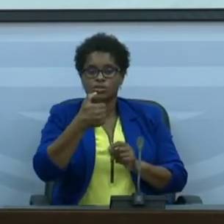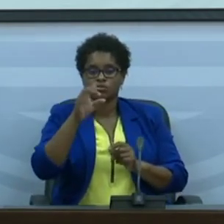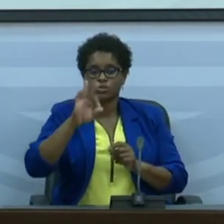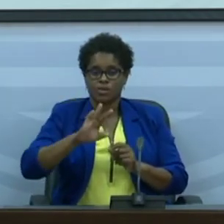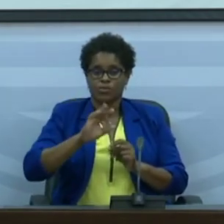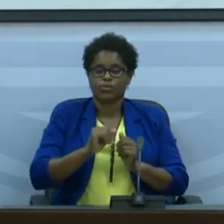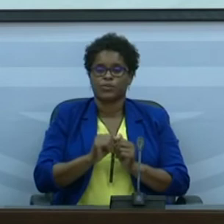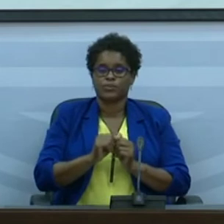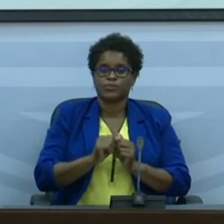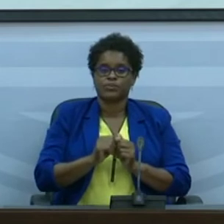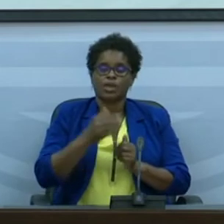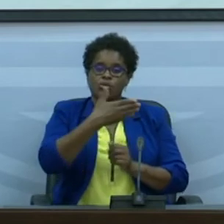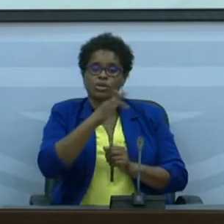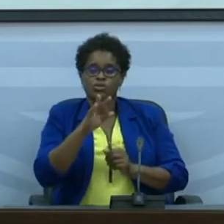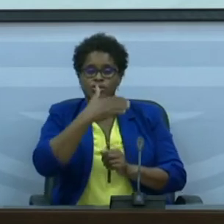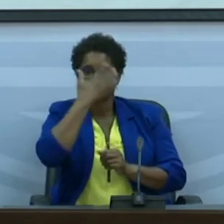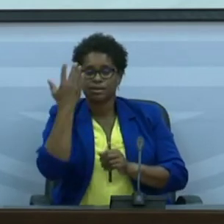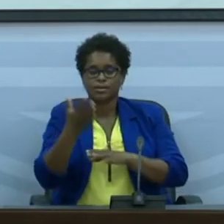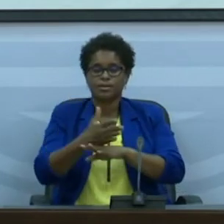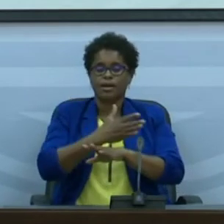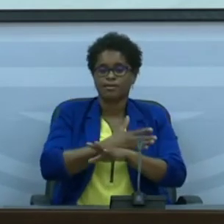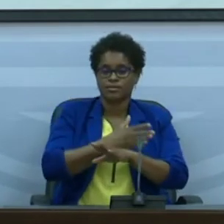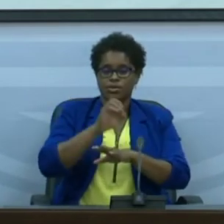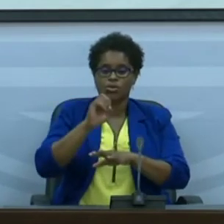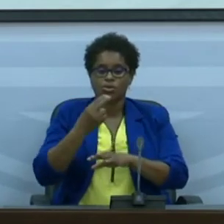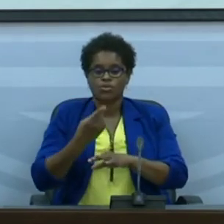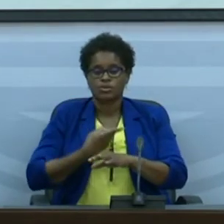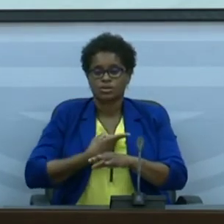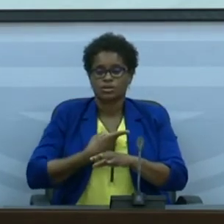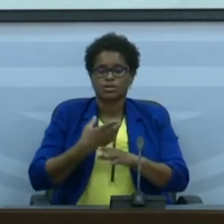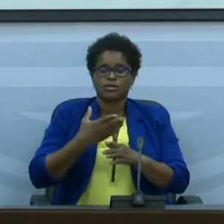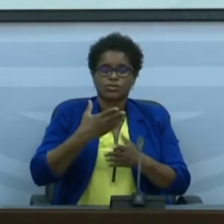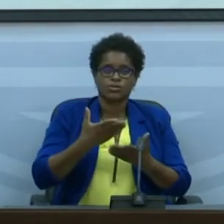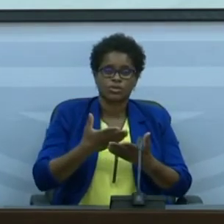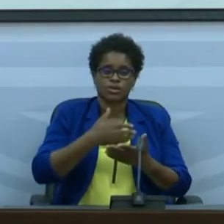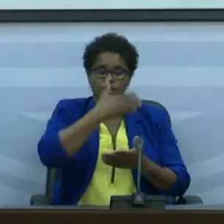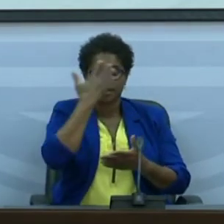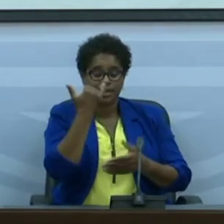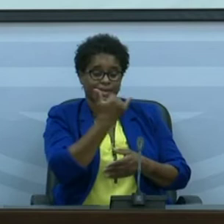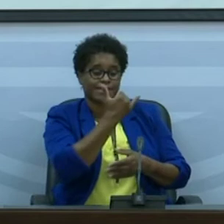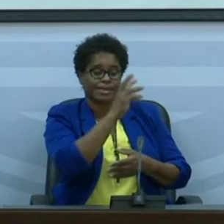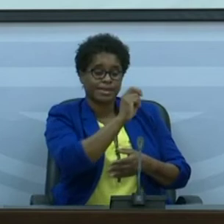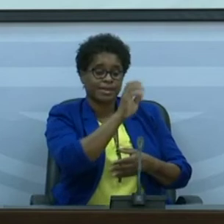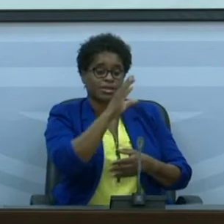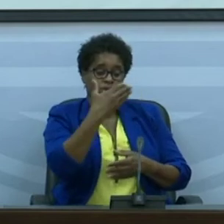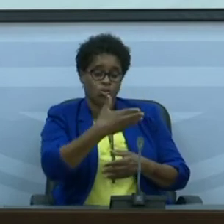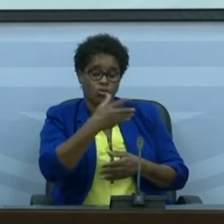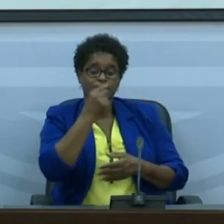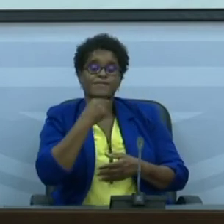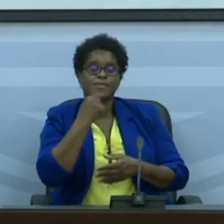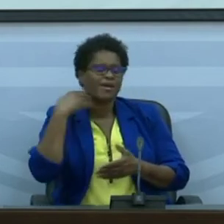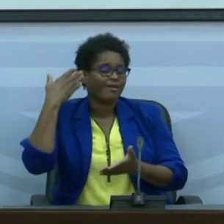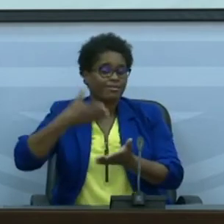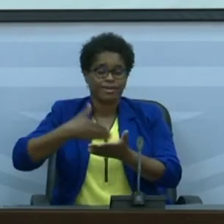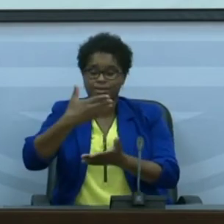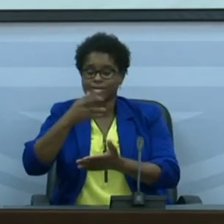nos 14 dias anteriores ou seja de 31 de maio até 13 de